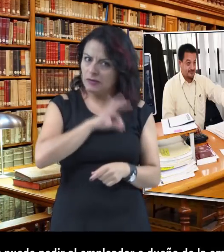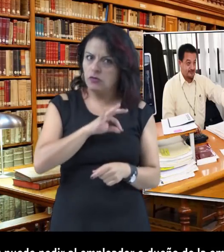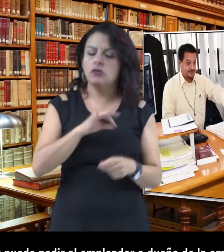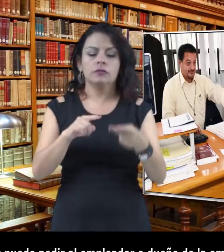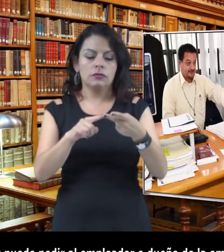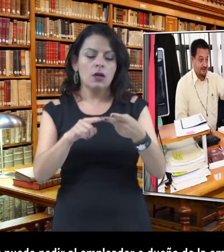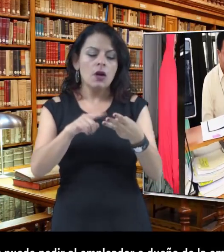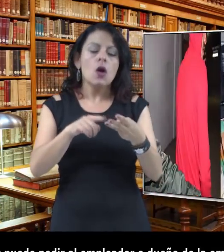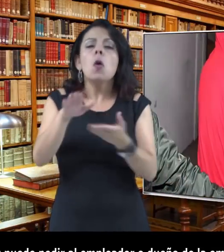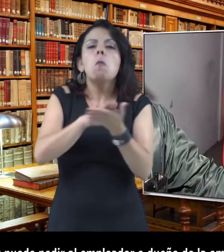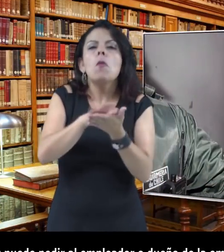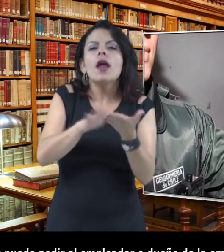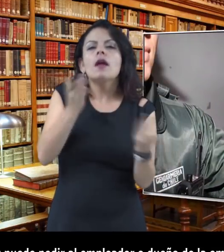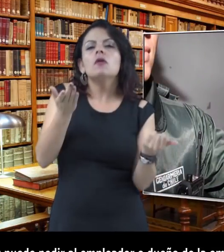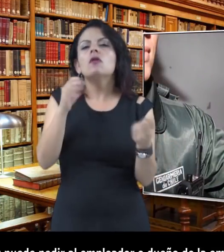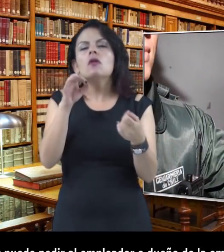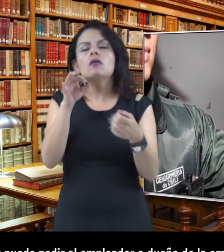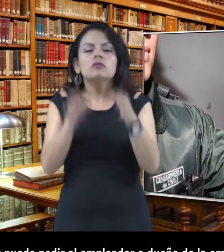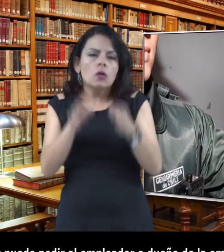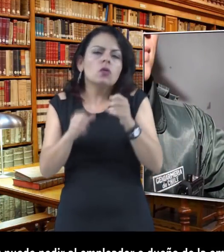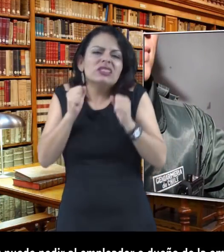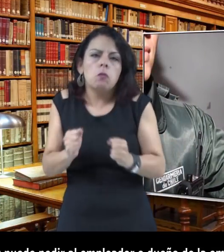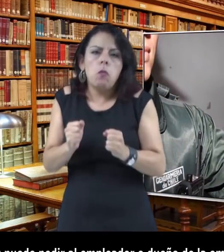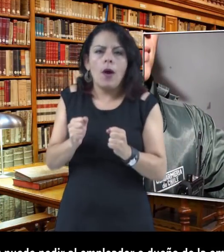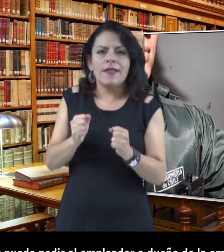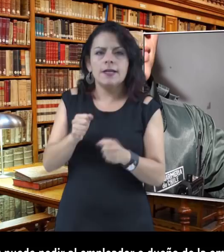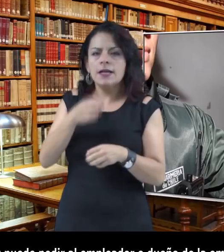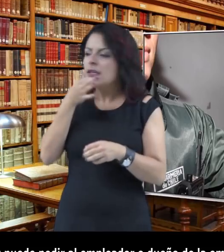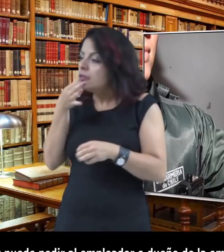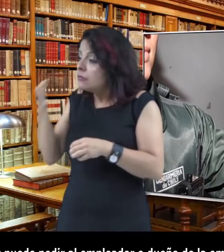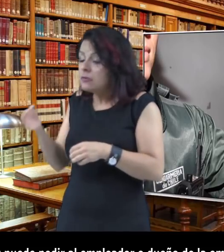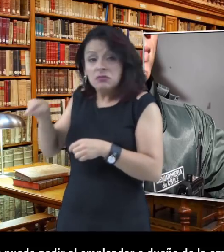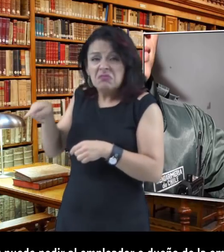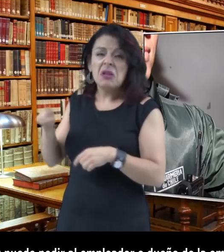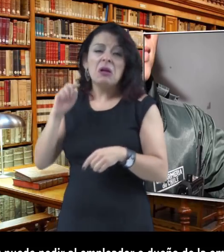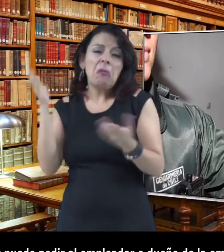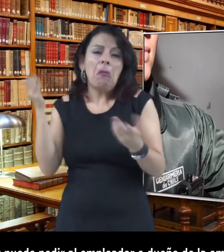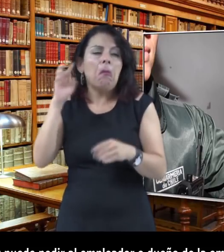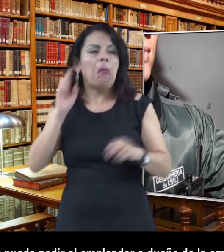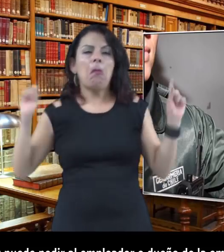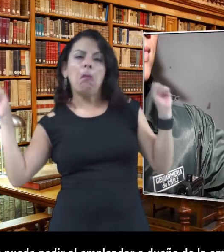El juez puede pedir al empleador o dueño de la empresa donde trabaja que se les descuente un porcentaje de su sueldo.